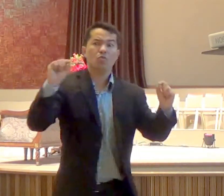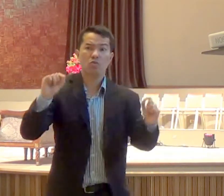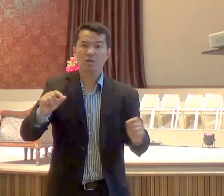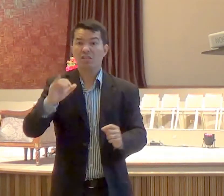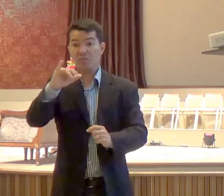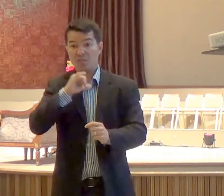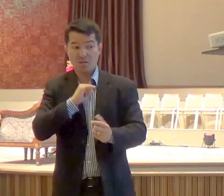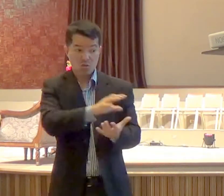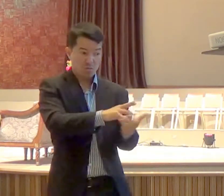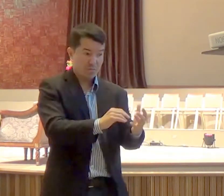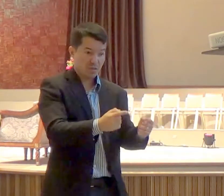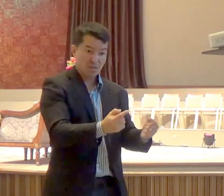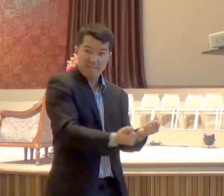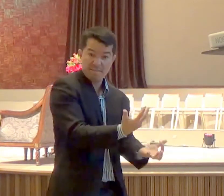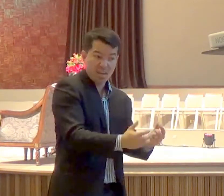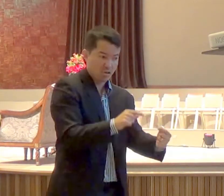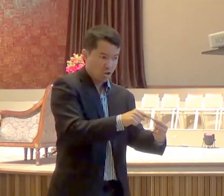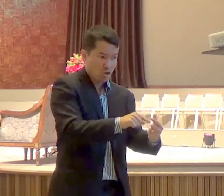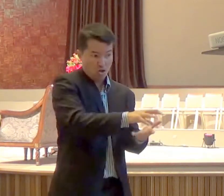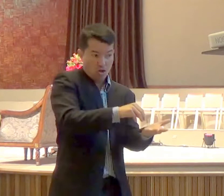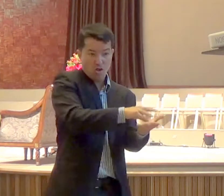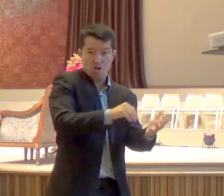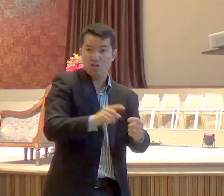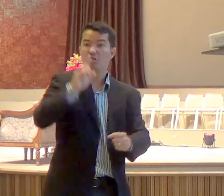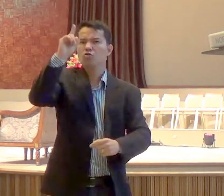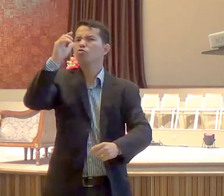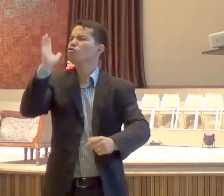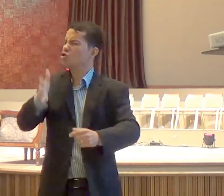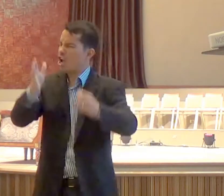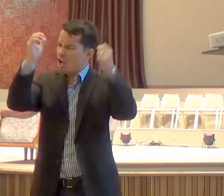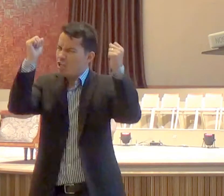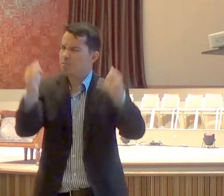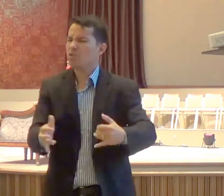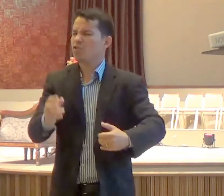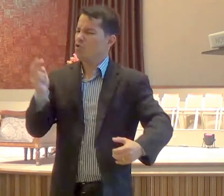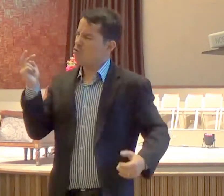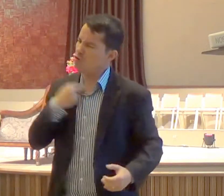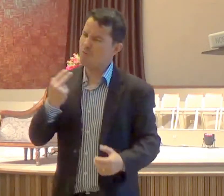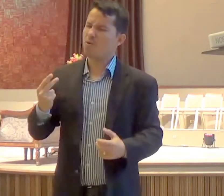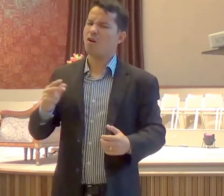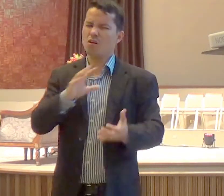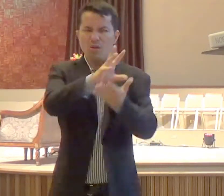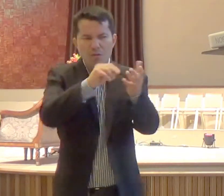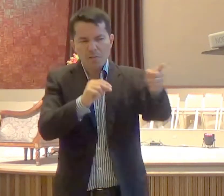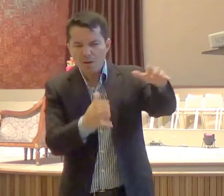ser usado, na obra de Deus, o Senhor, já disse, muitas, e muitas, vezes, nas escrituras,